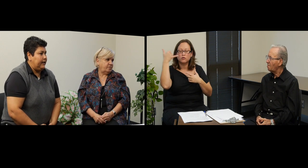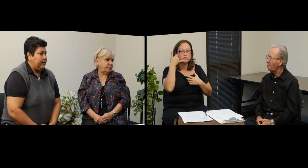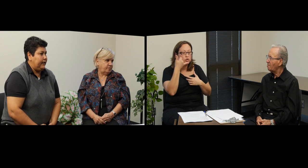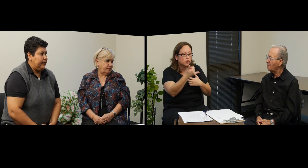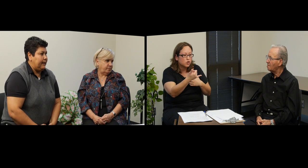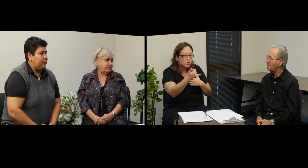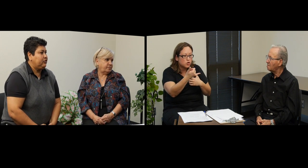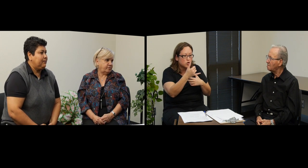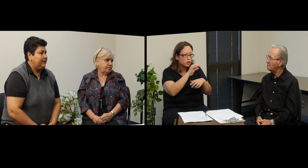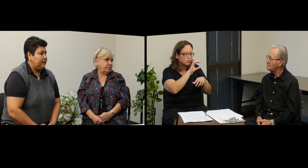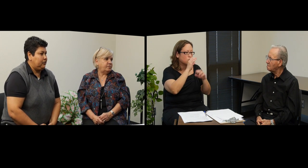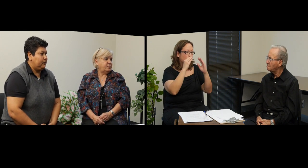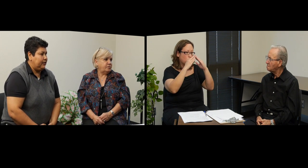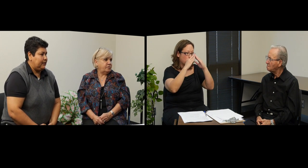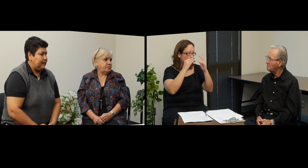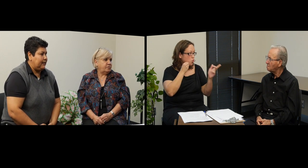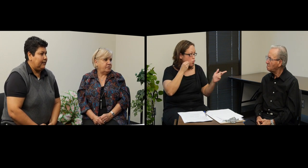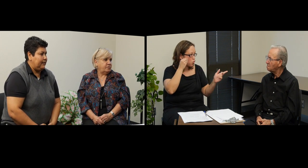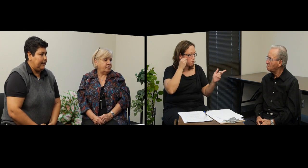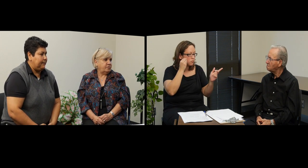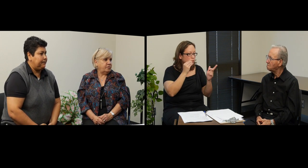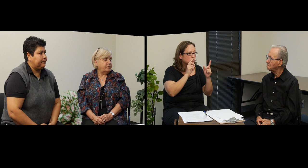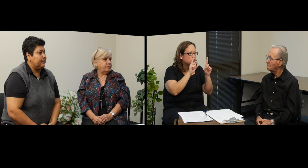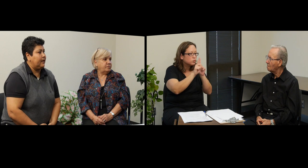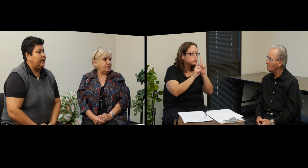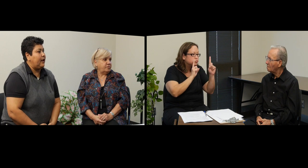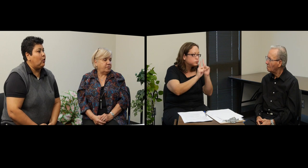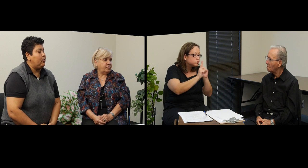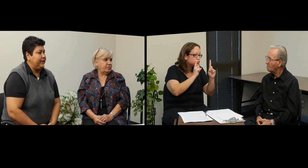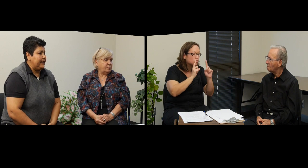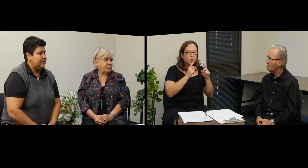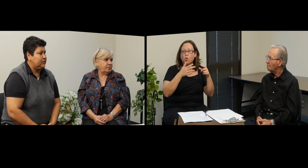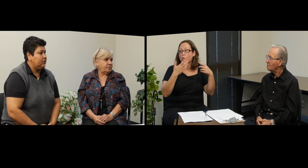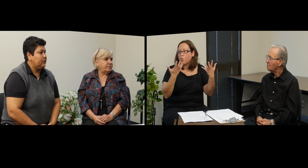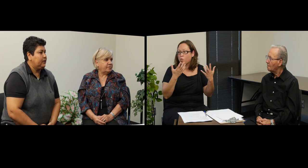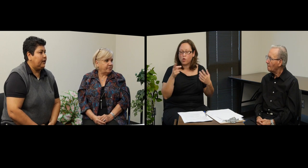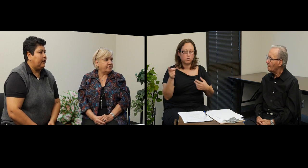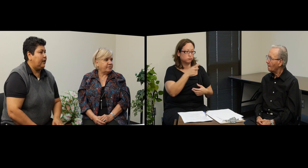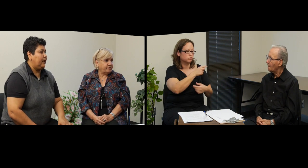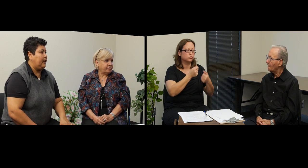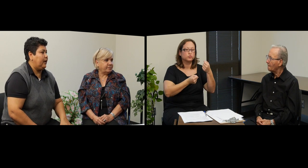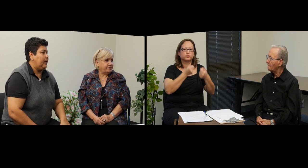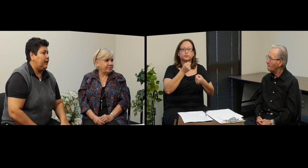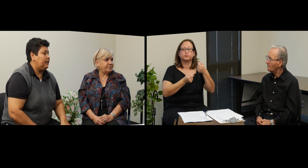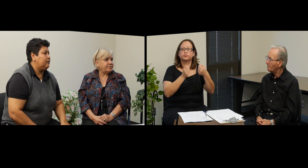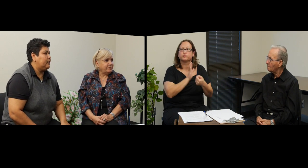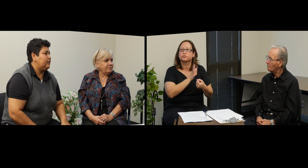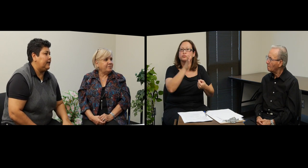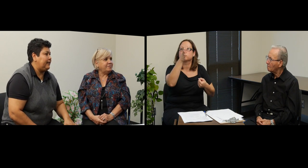La próxima sección se trata de la comunicación de la